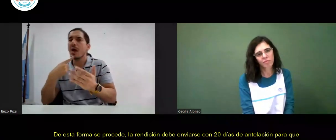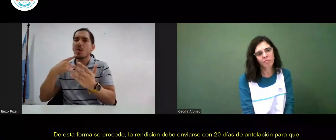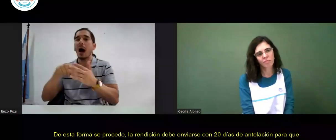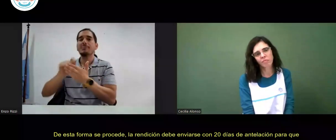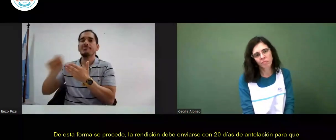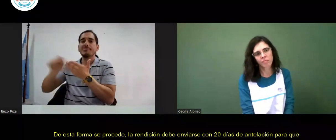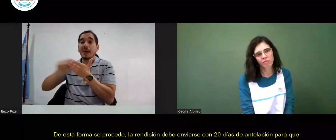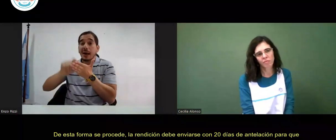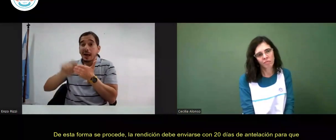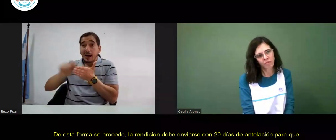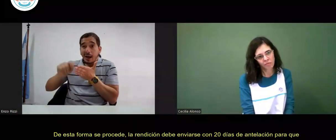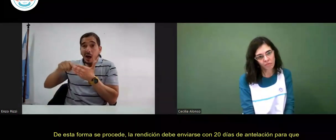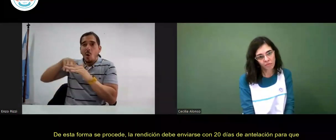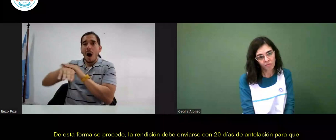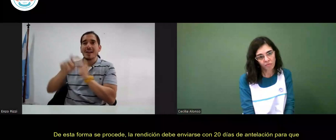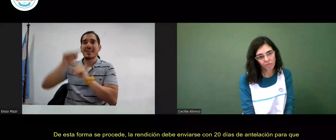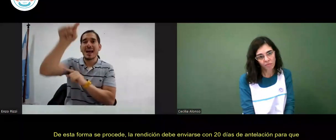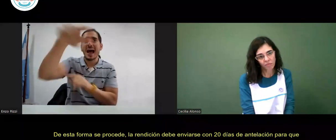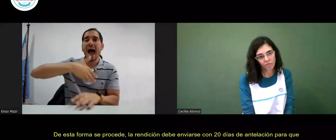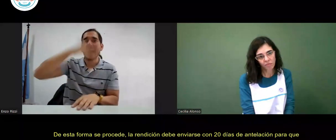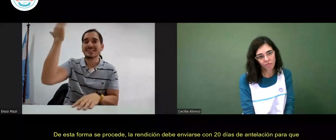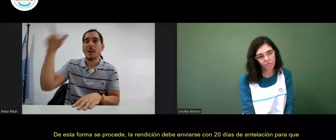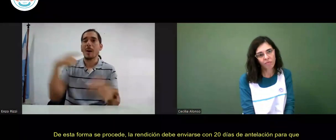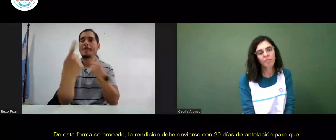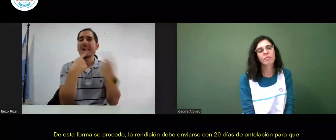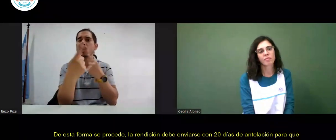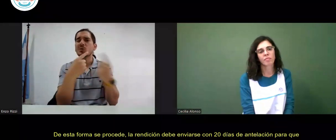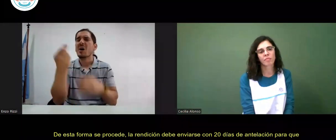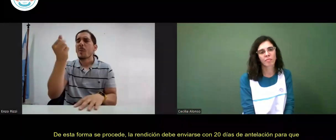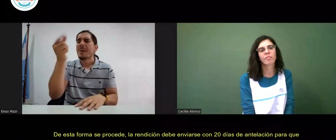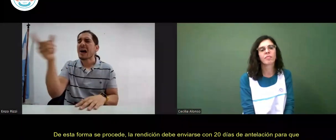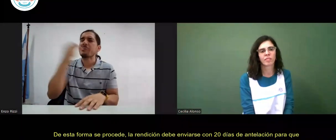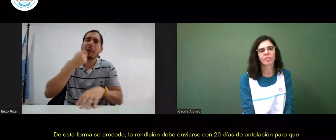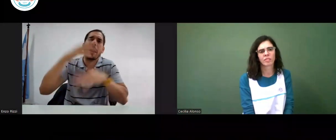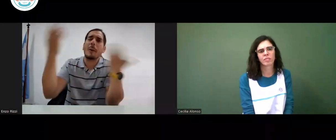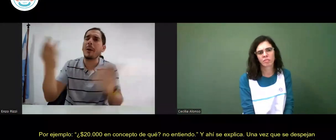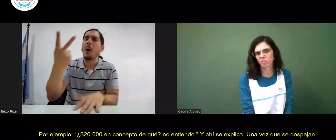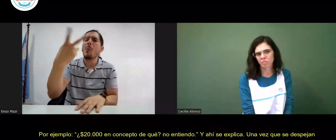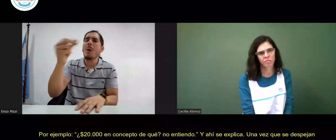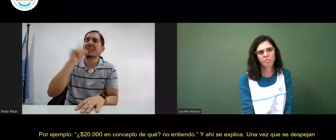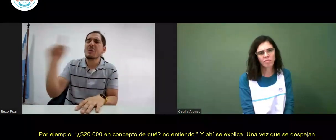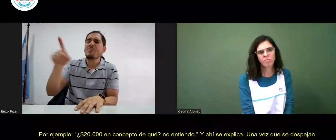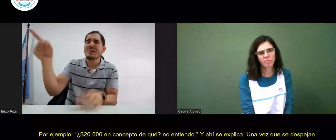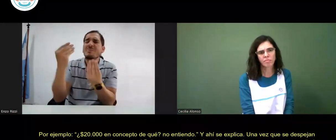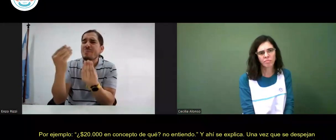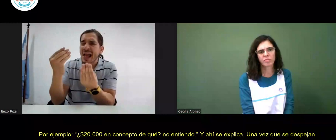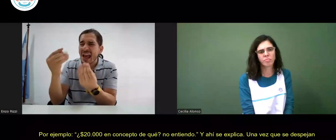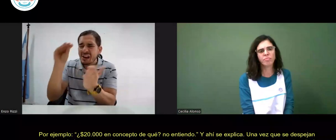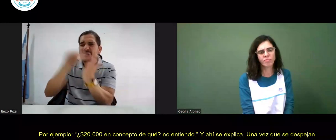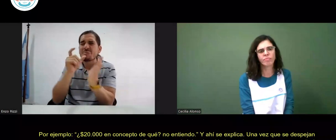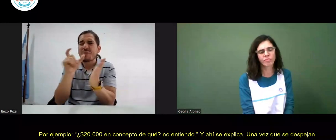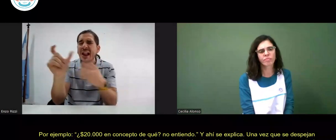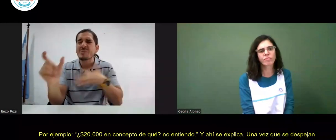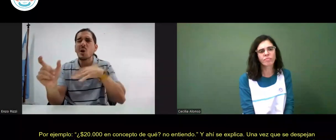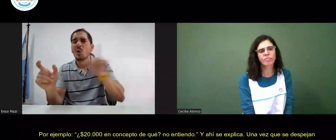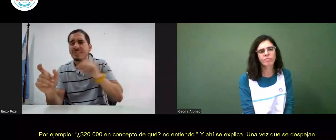asociaciones puedan leer y anotar sus dudas para consultar en la asamblea por ejemplo 20.000 pesos en concepto de qué no